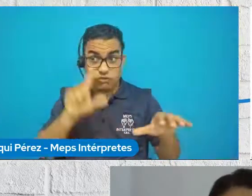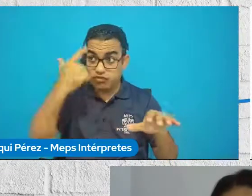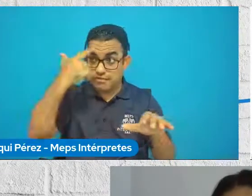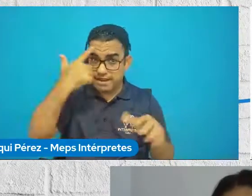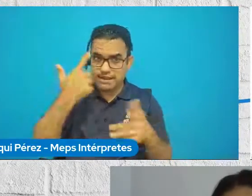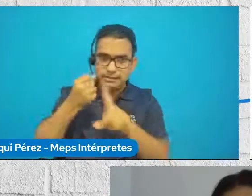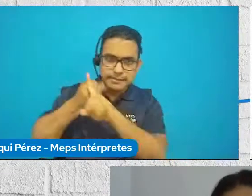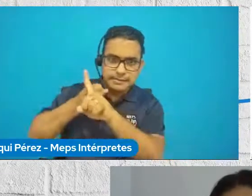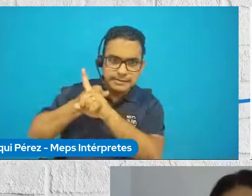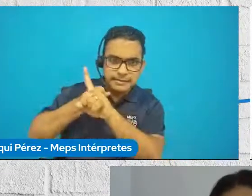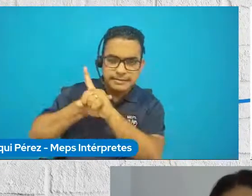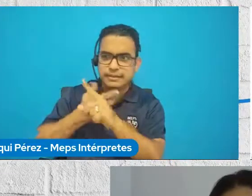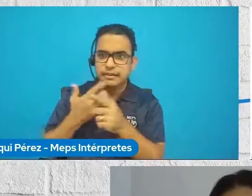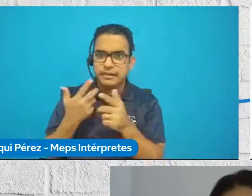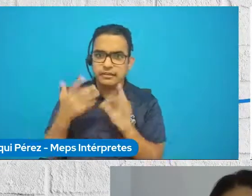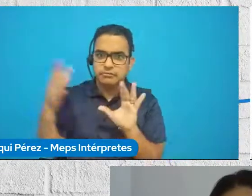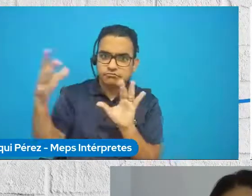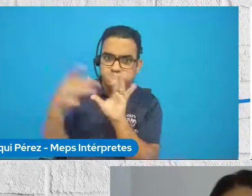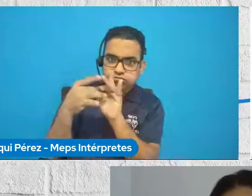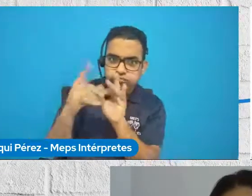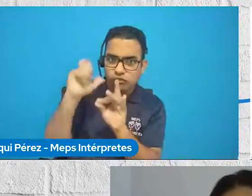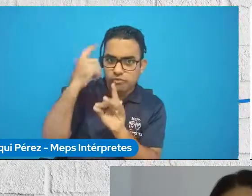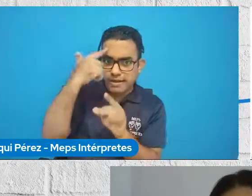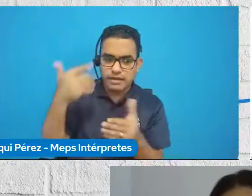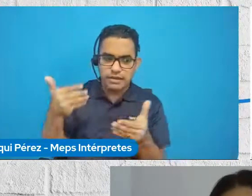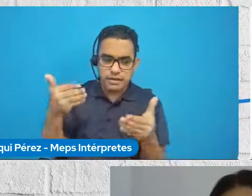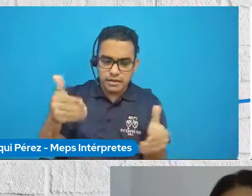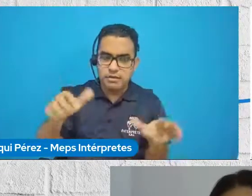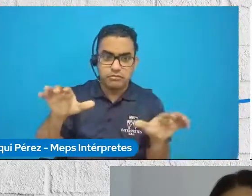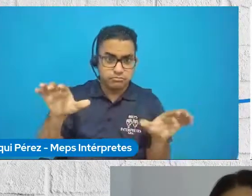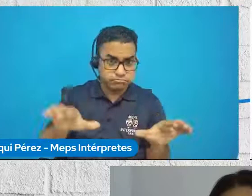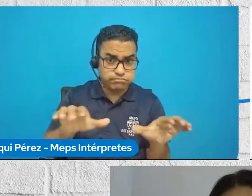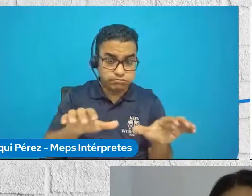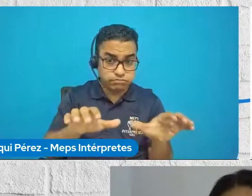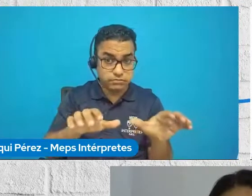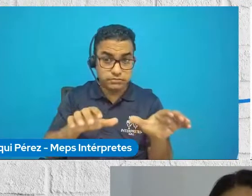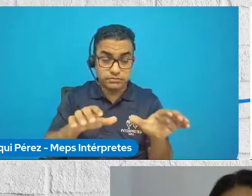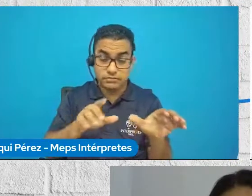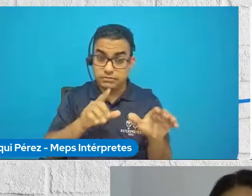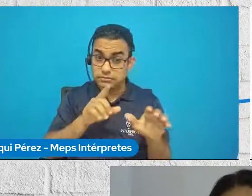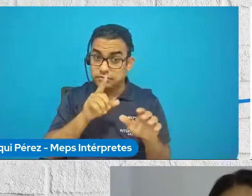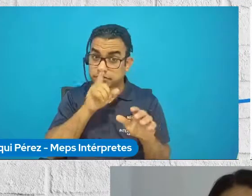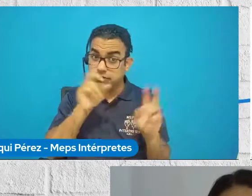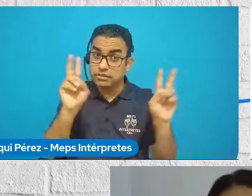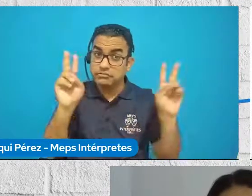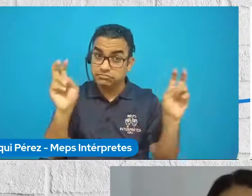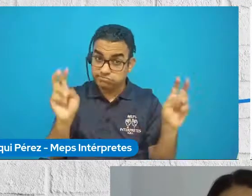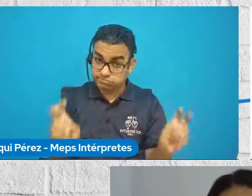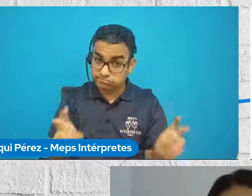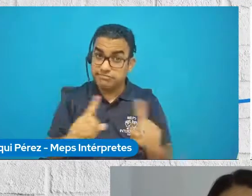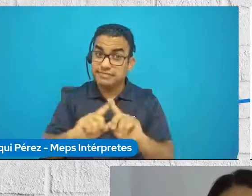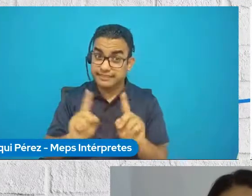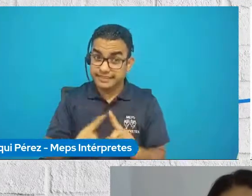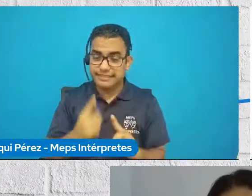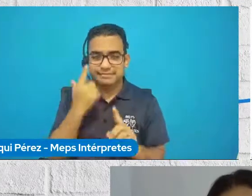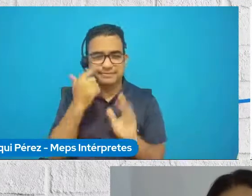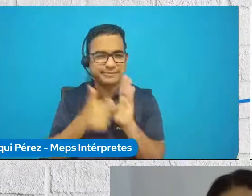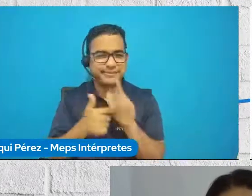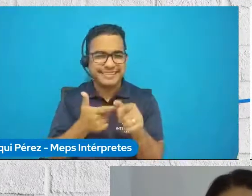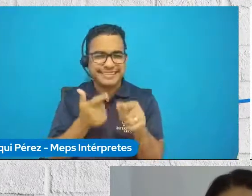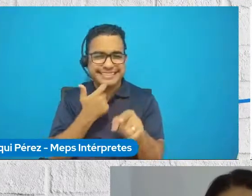campañas específicas, ¿no? Vemos que son dos temas totalmente diferentes. Nos hablas de los Juegos